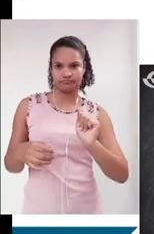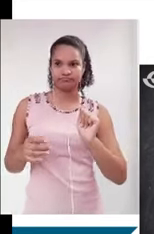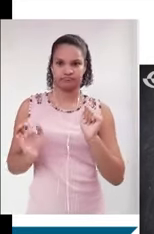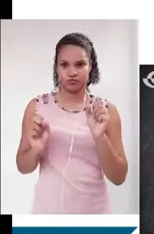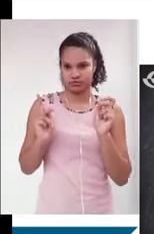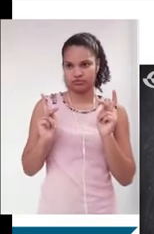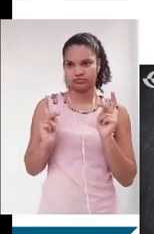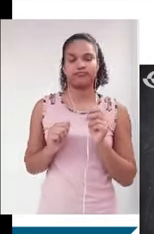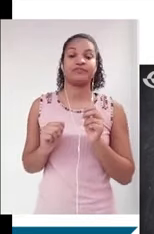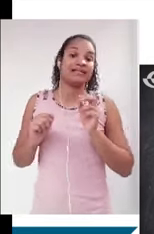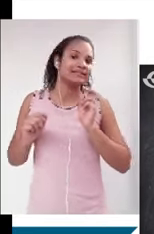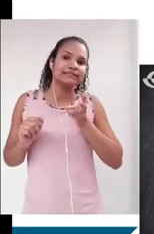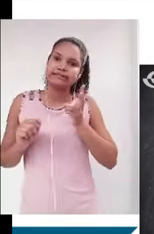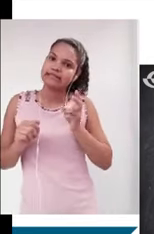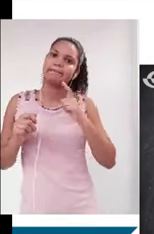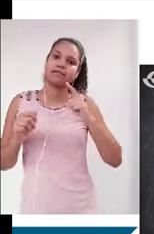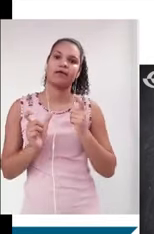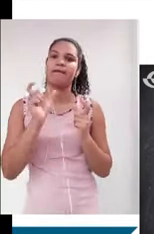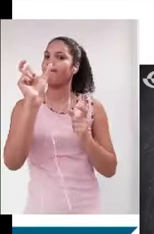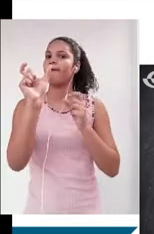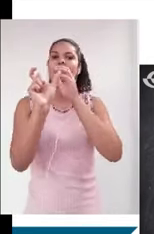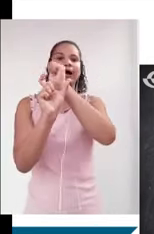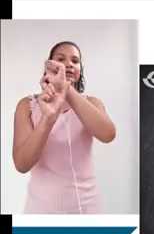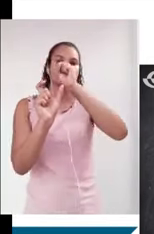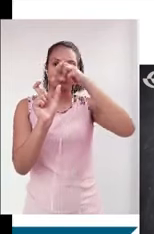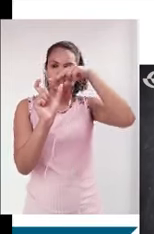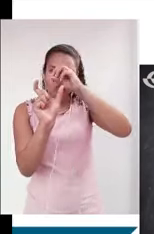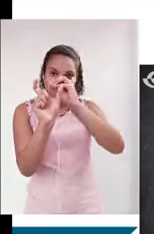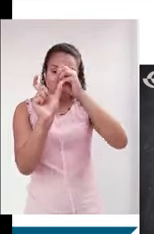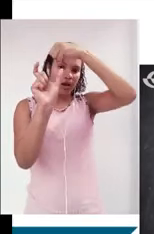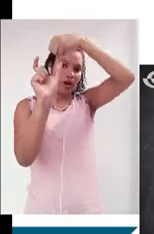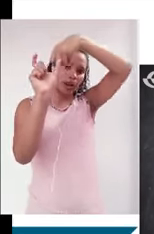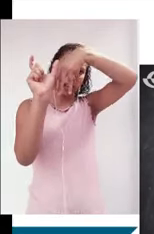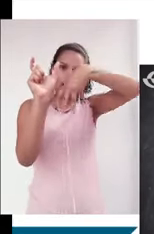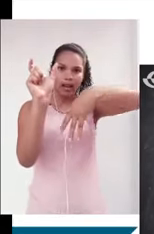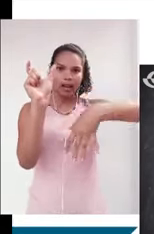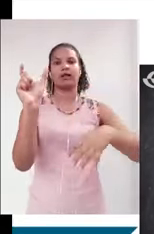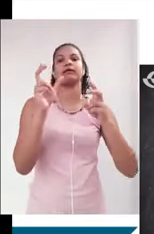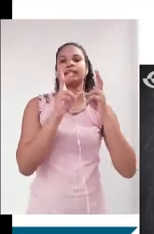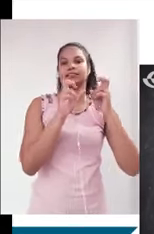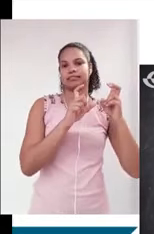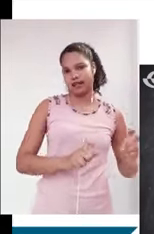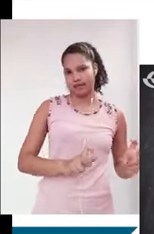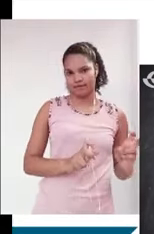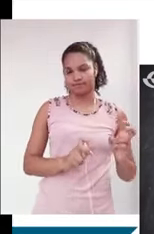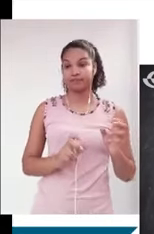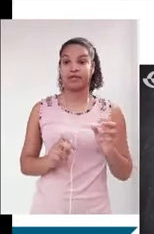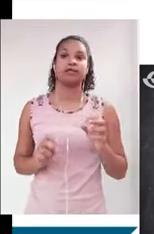em diversos temas. Basta você ter essa noção clara entre assunto e tema para que você compreenda o que